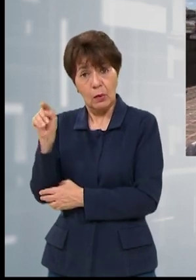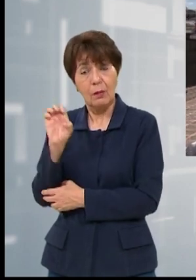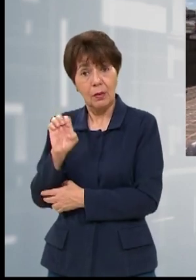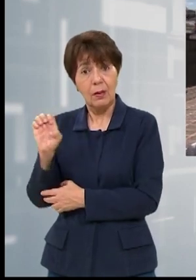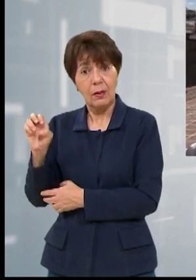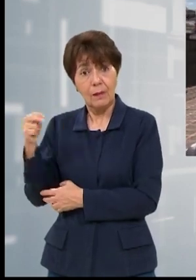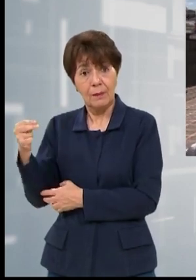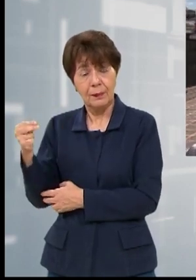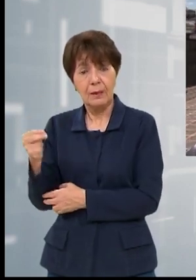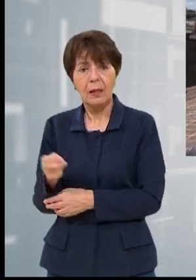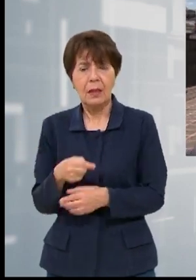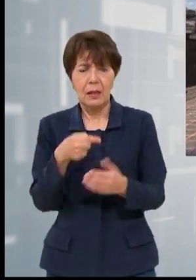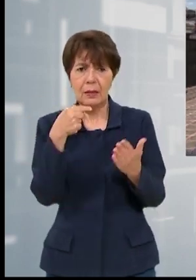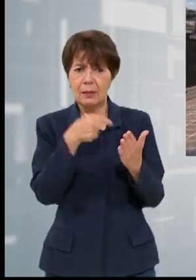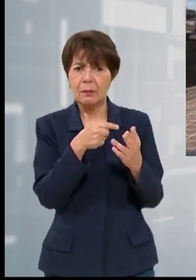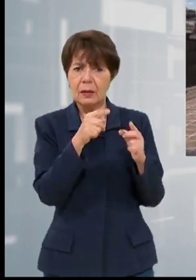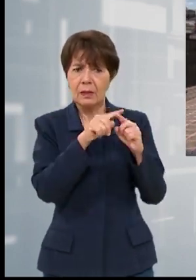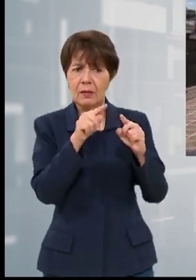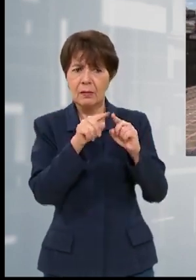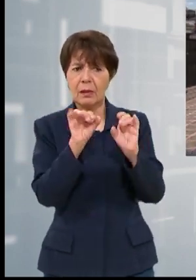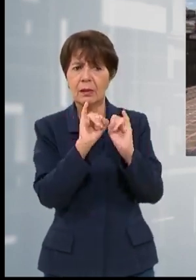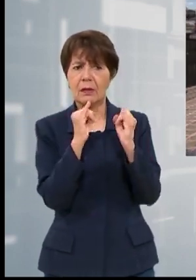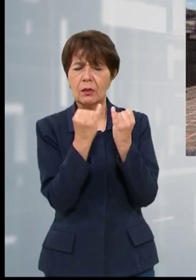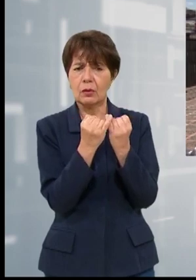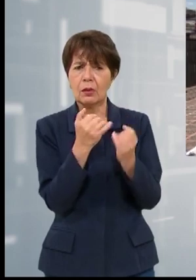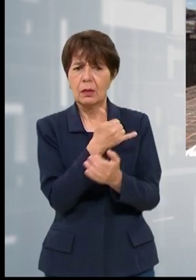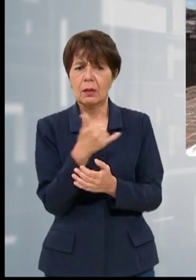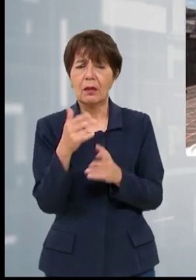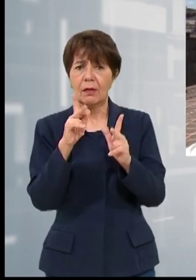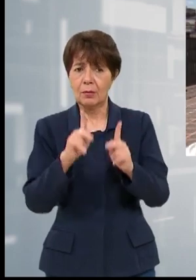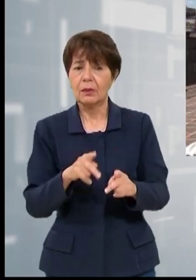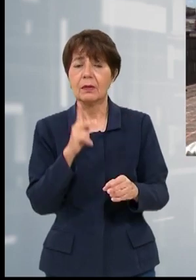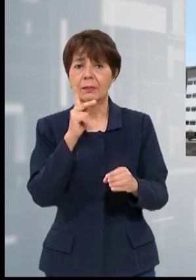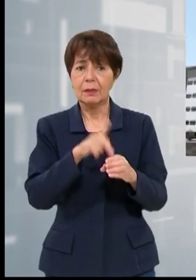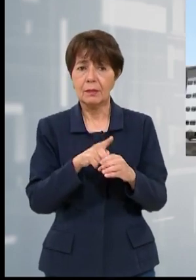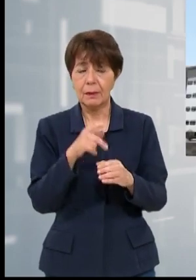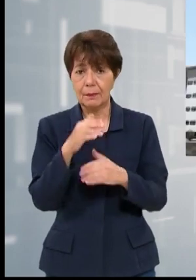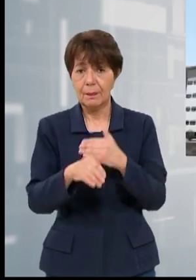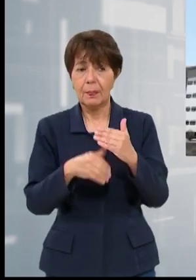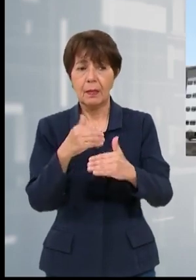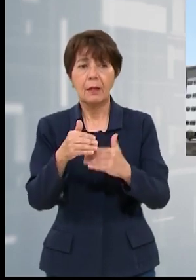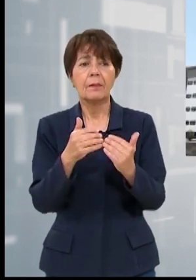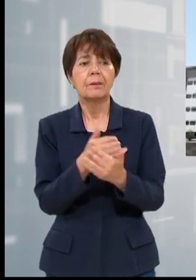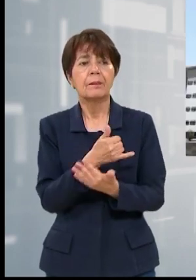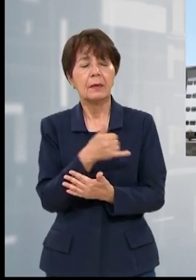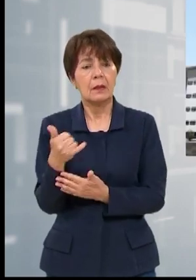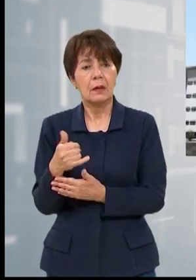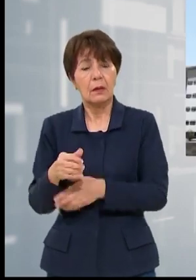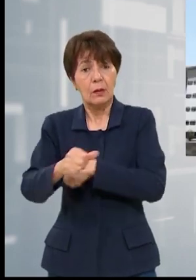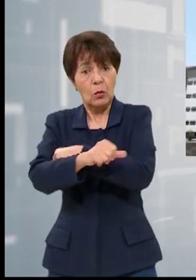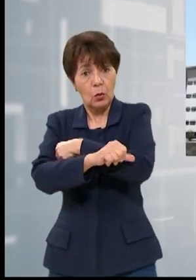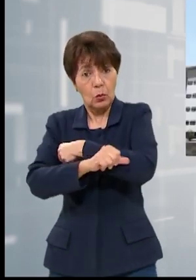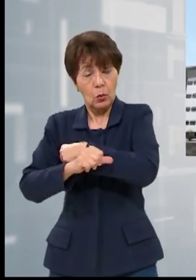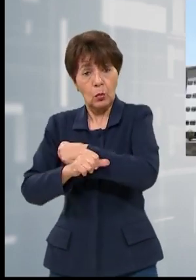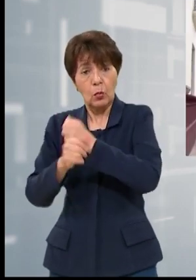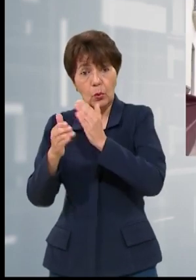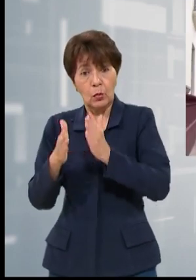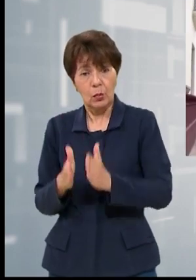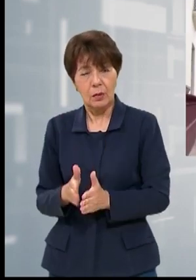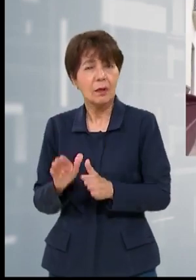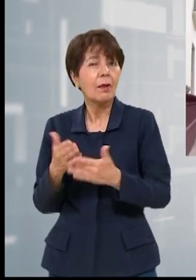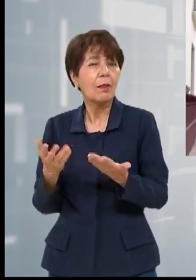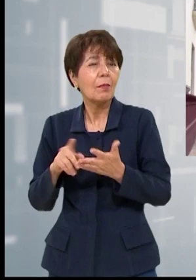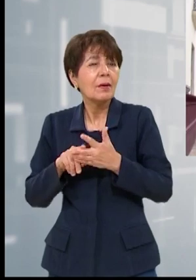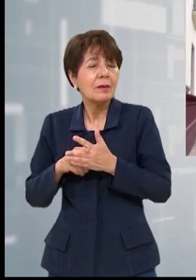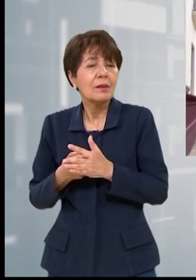de instituciones y personas que participaron en el proceso. Para el arquitecto Juan Carlos Rodríguez la génesis de todos estos